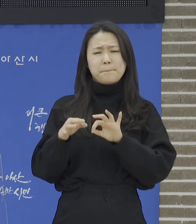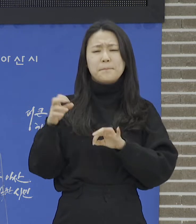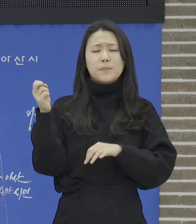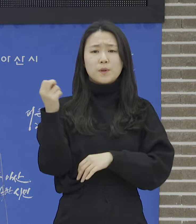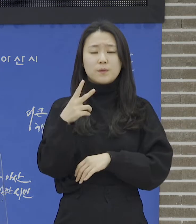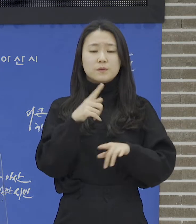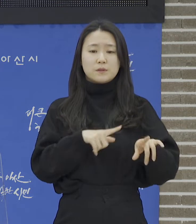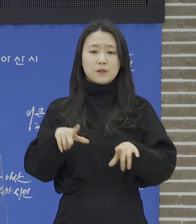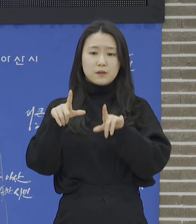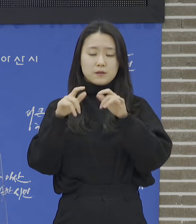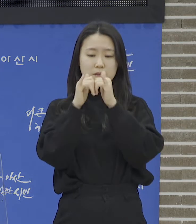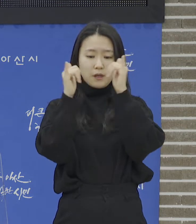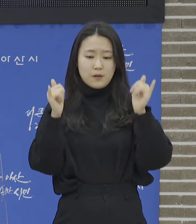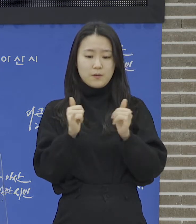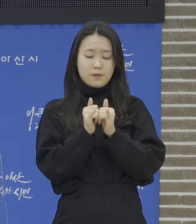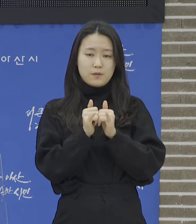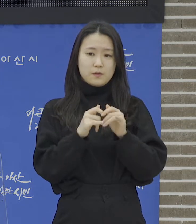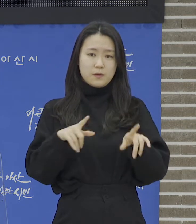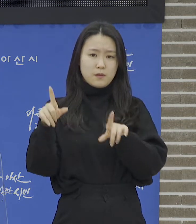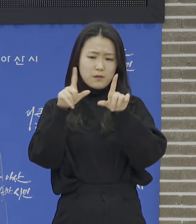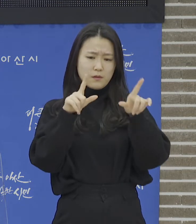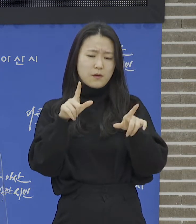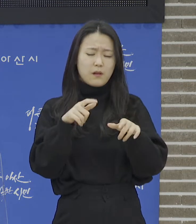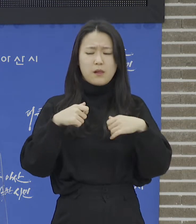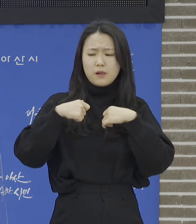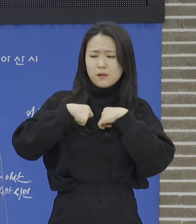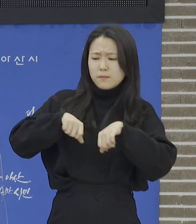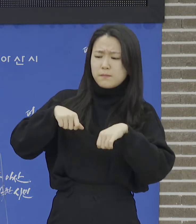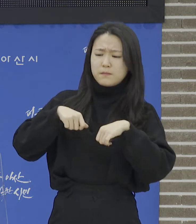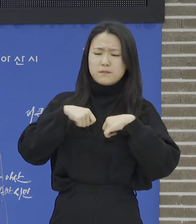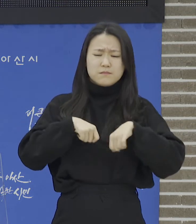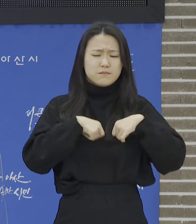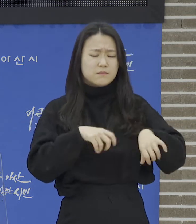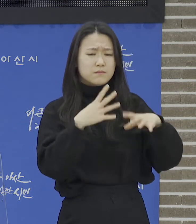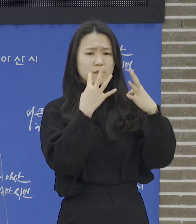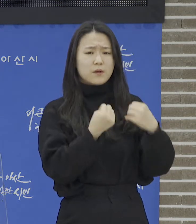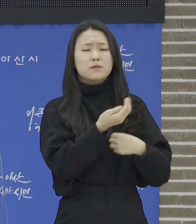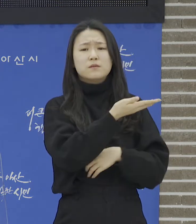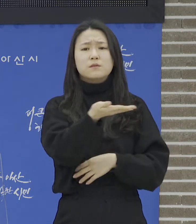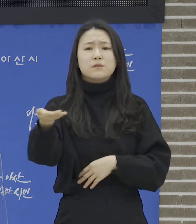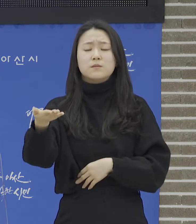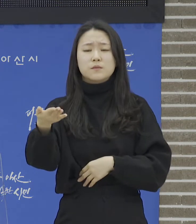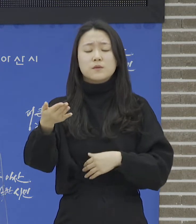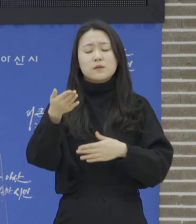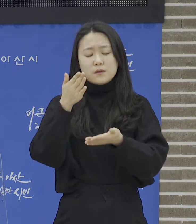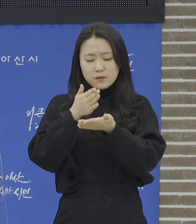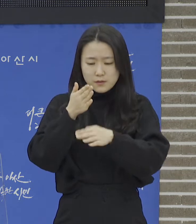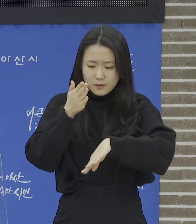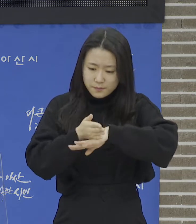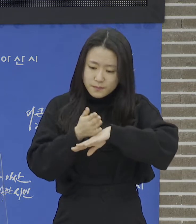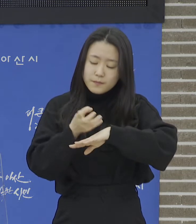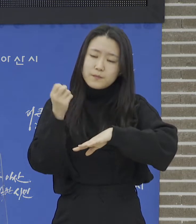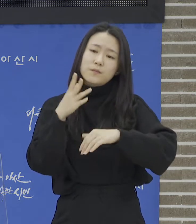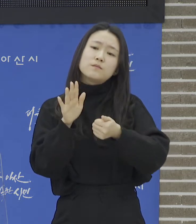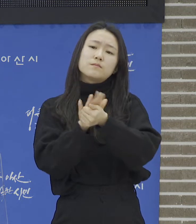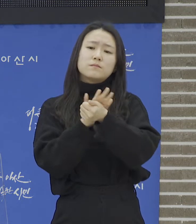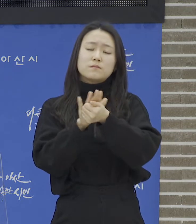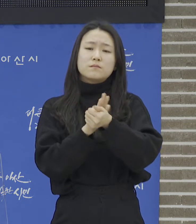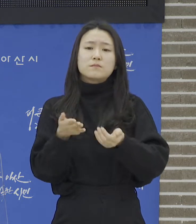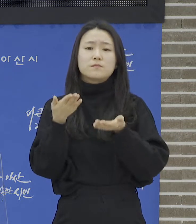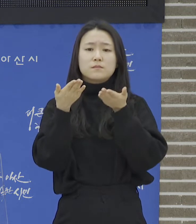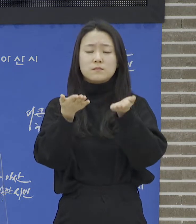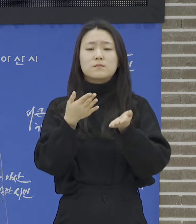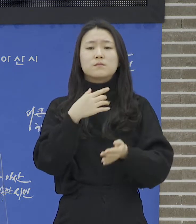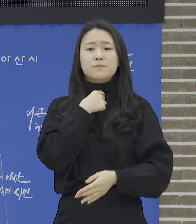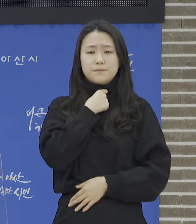많은 부분을 희생하여 주신 시민 여러분께 감사와 의뢰의 말씀을 드립니다. 우리시는 최근